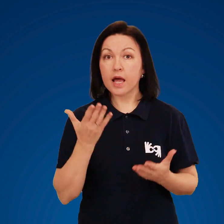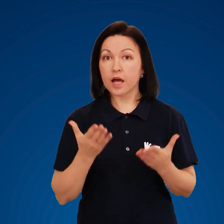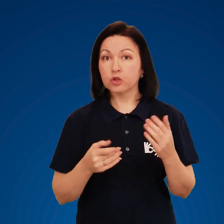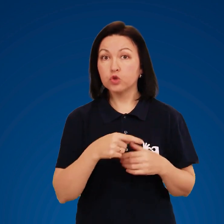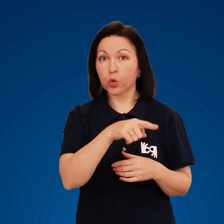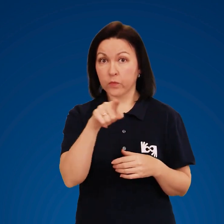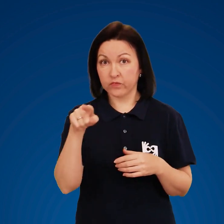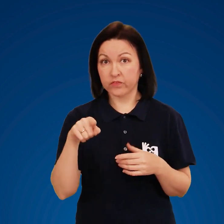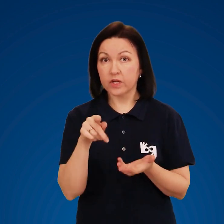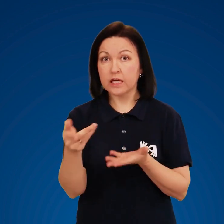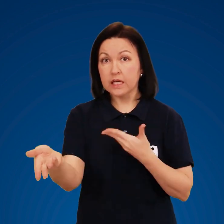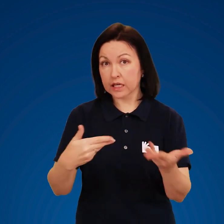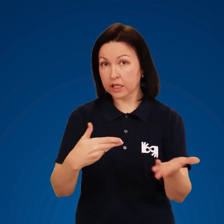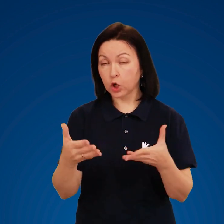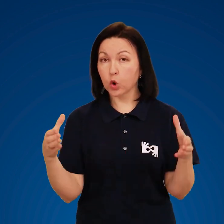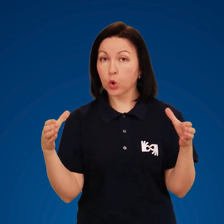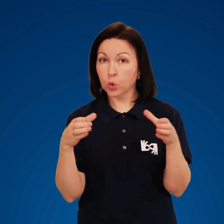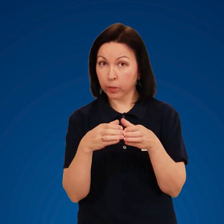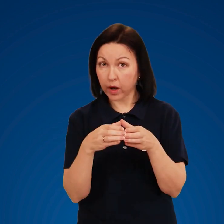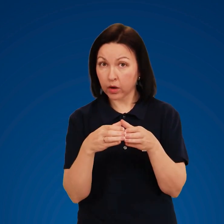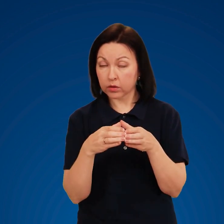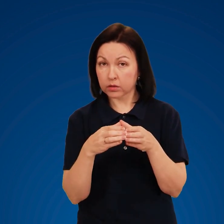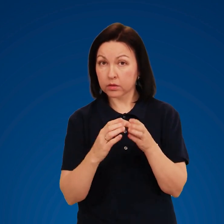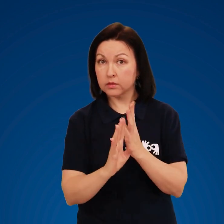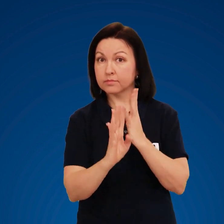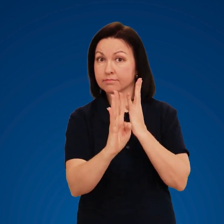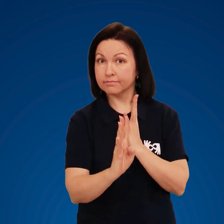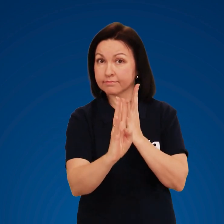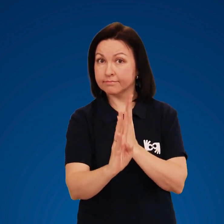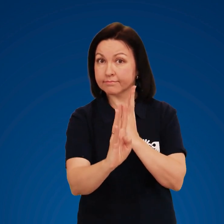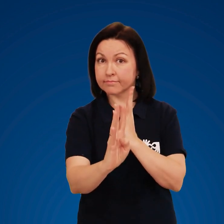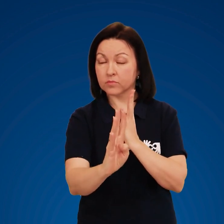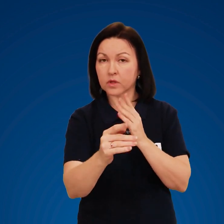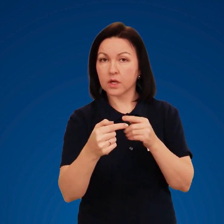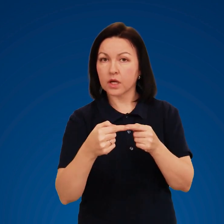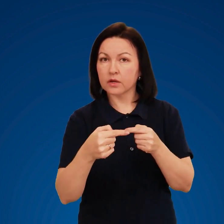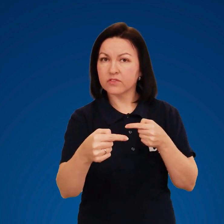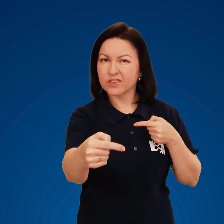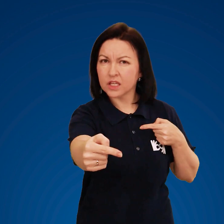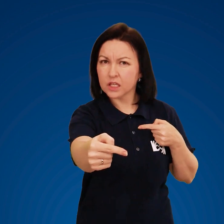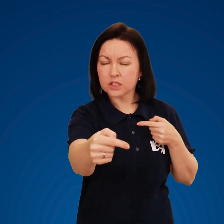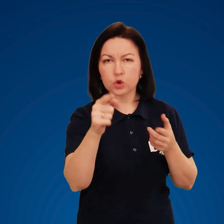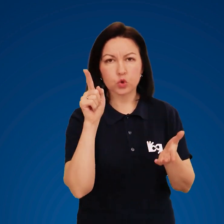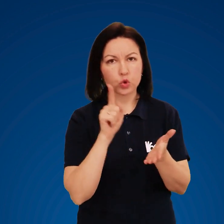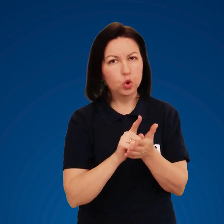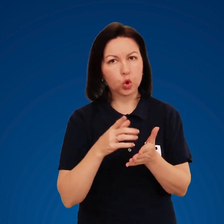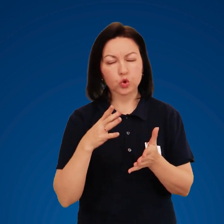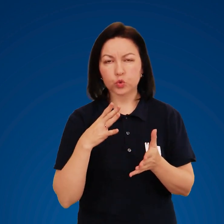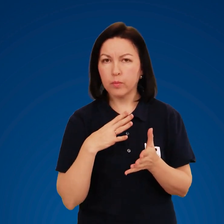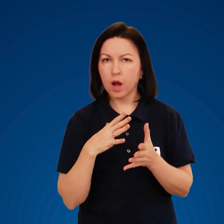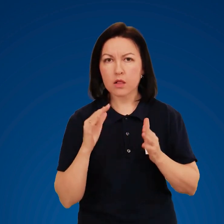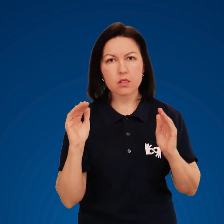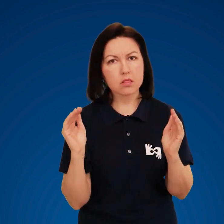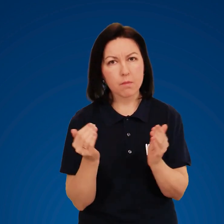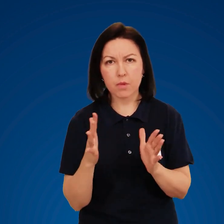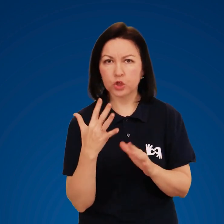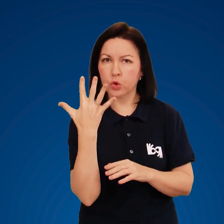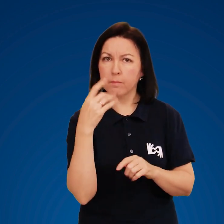позаду. Якщо ви йдете групою, відстань між лижниками та й пішоходами не